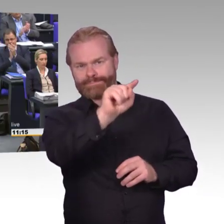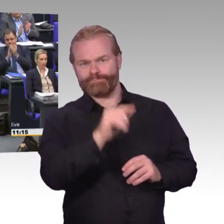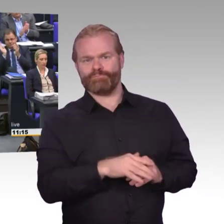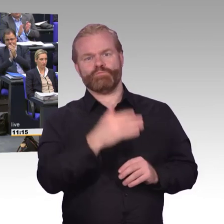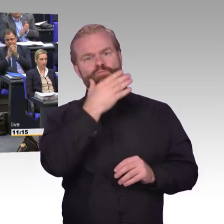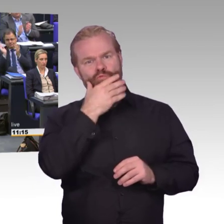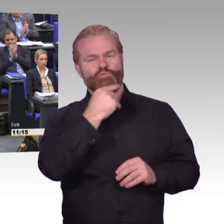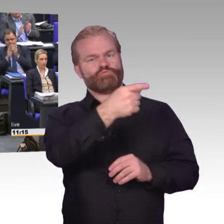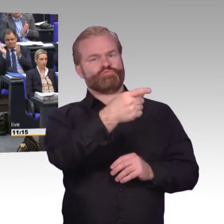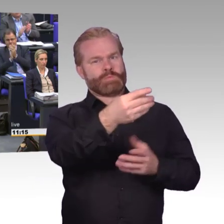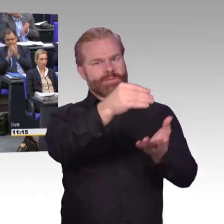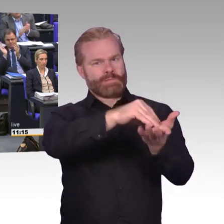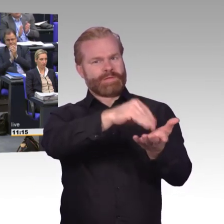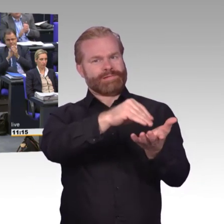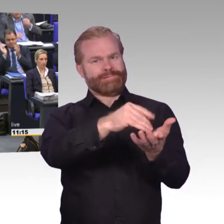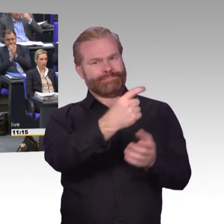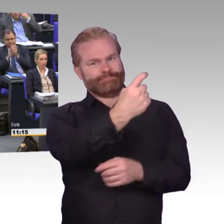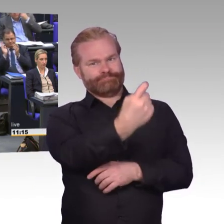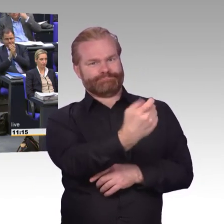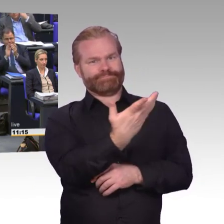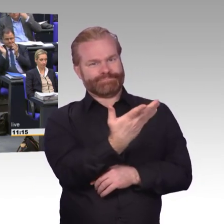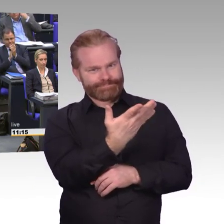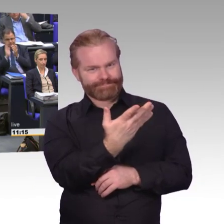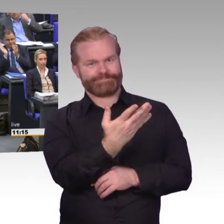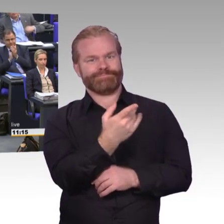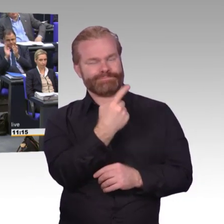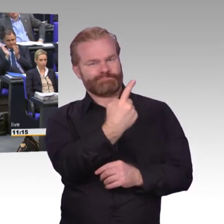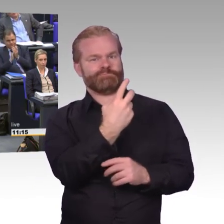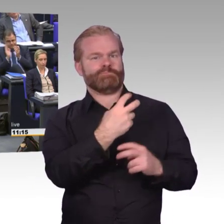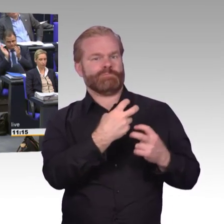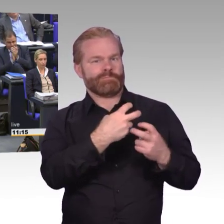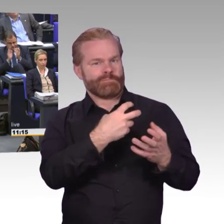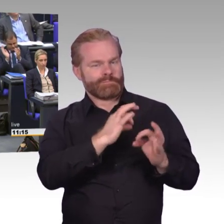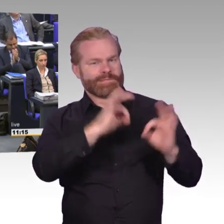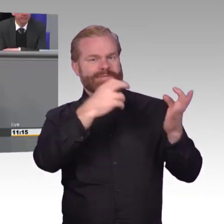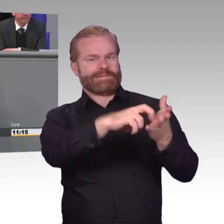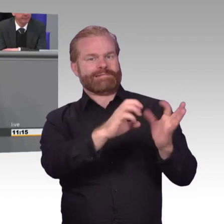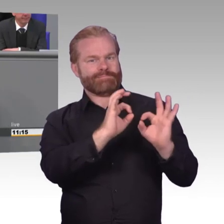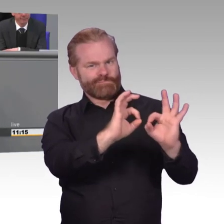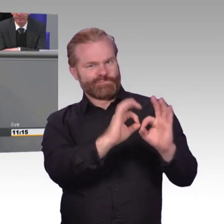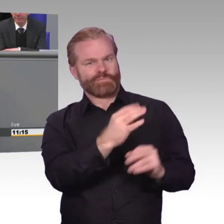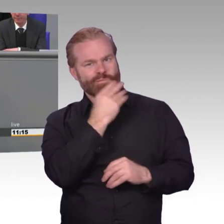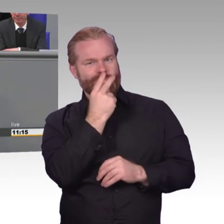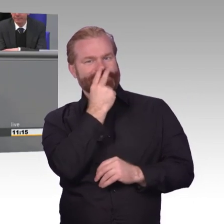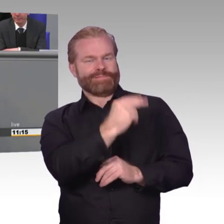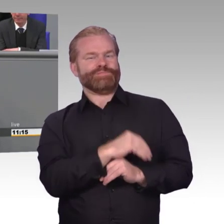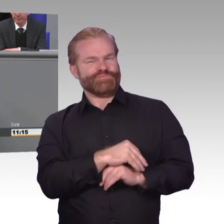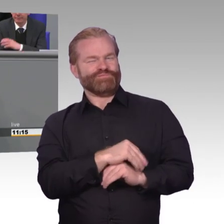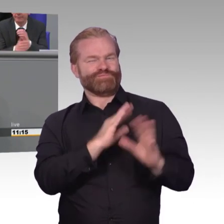Applaus Applaus Applaus Applaus Ich muss ehrlich sagen, als ich den Antrag